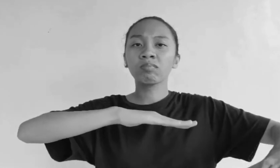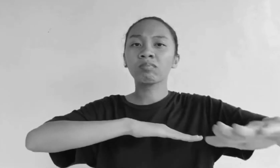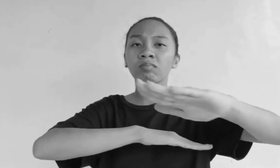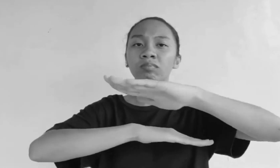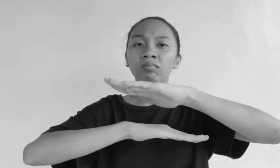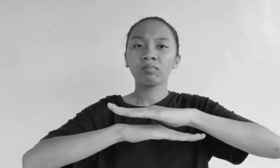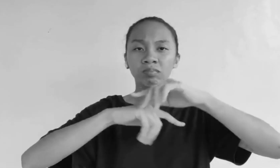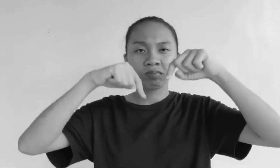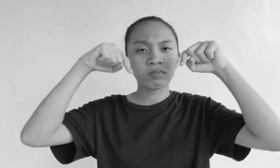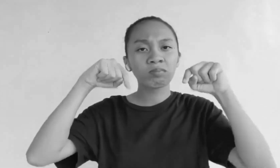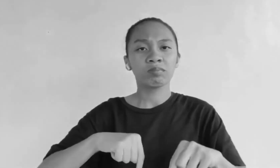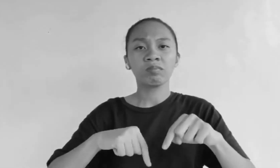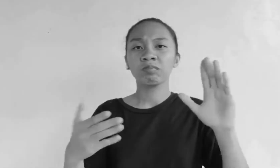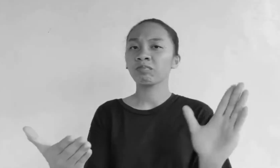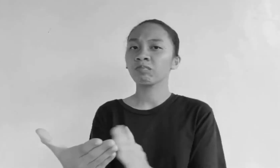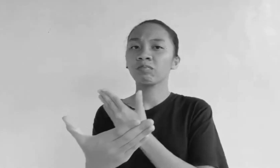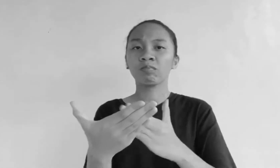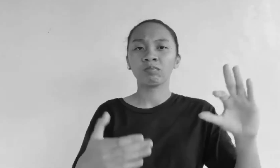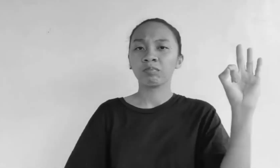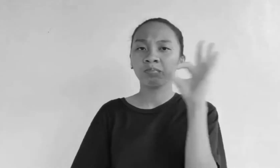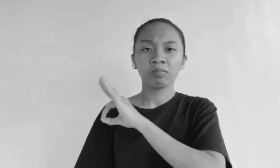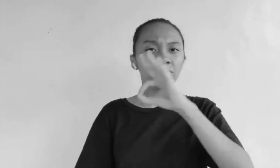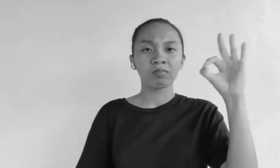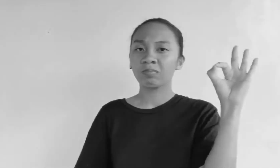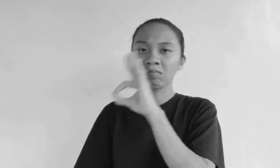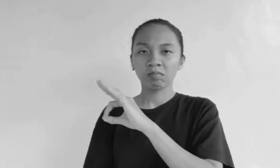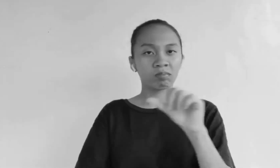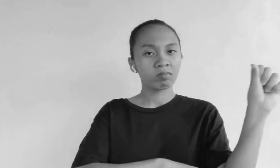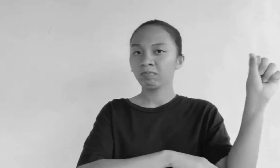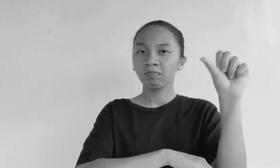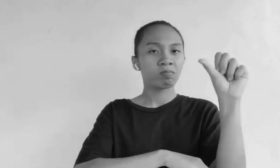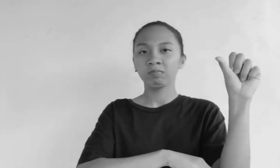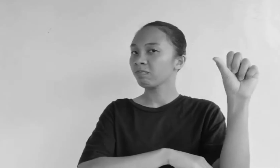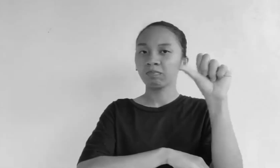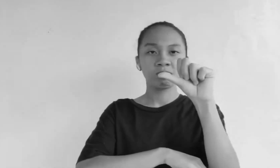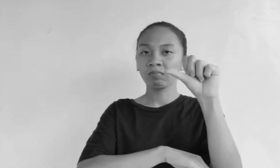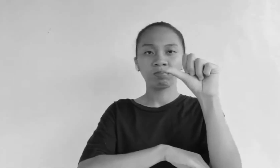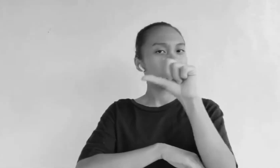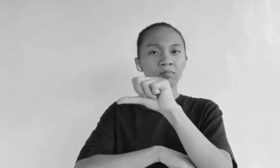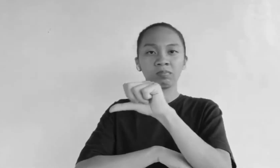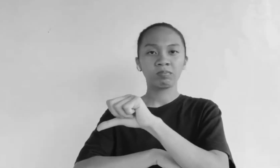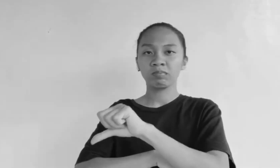galit? Himig ito ng Pilipin, hindi muli pa lulupi.